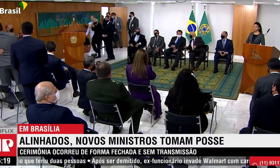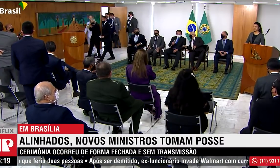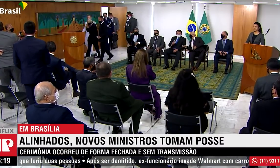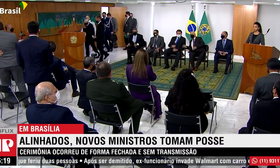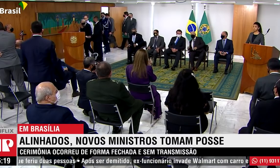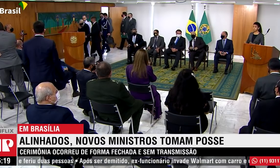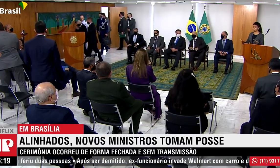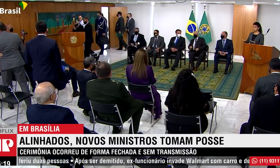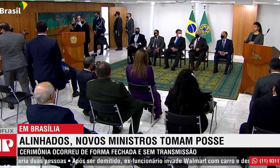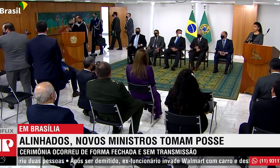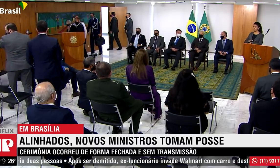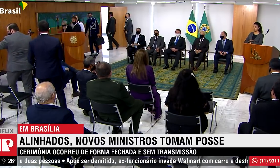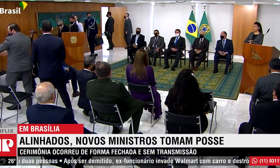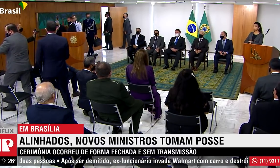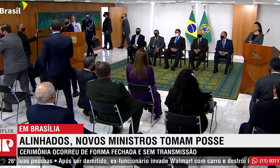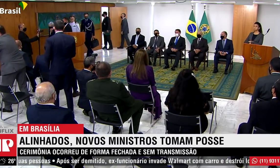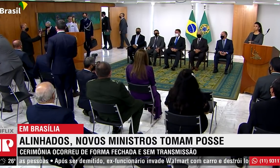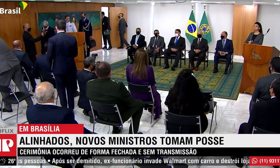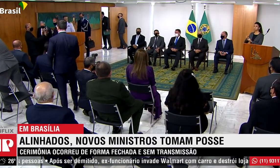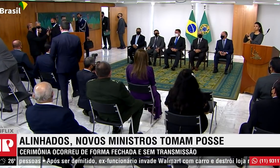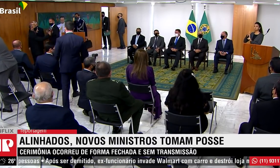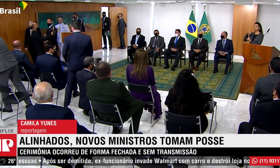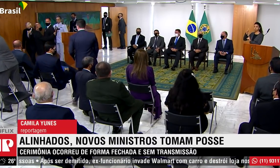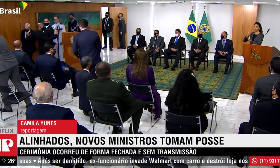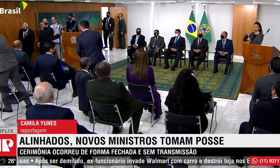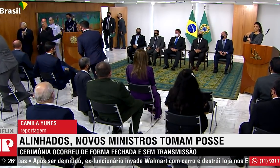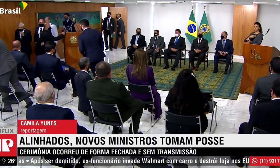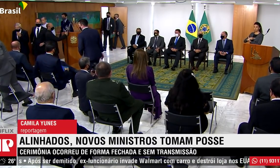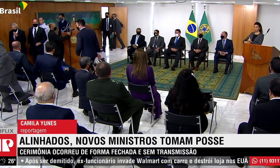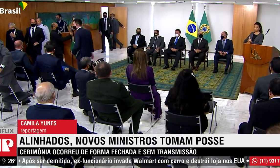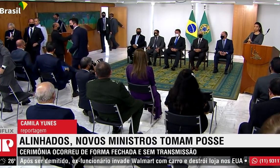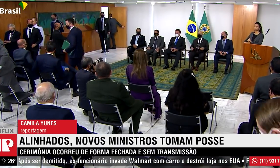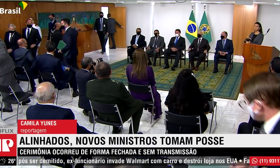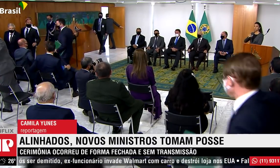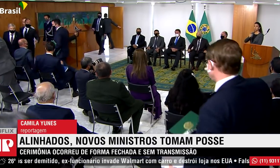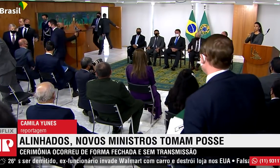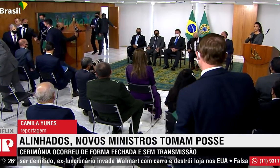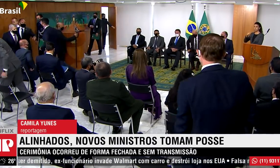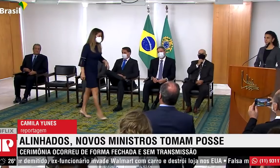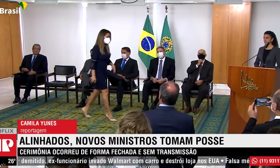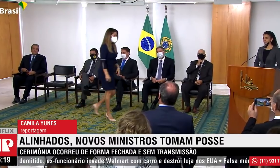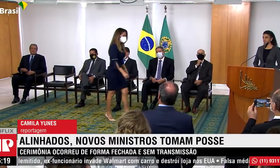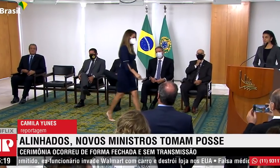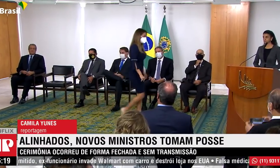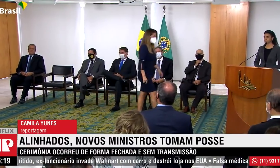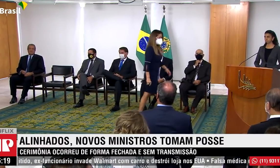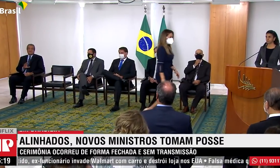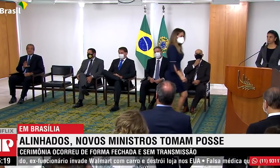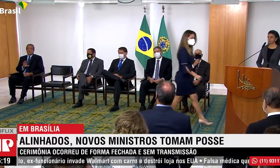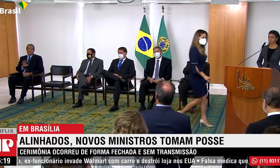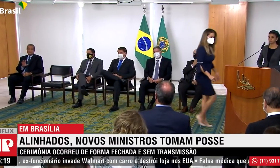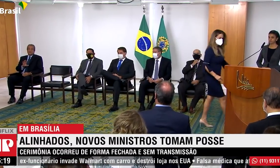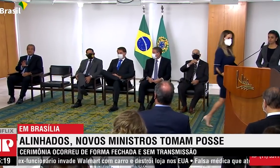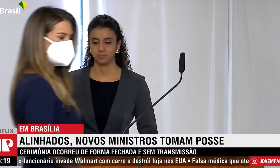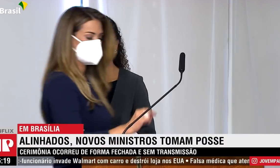Em cerimônia reservada, os novos ministros do governo federal tomaram posse nesta terça-feira. O evento, inicialmente,